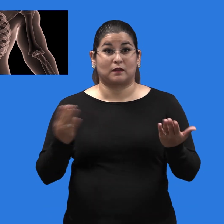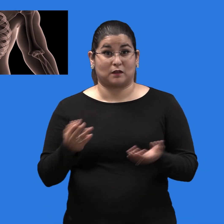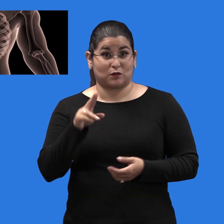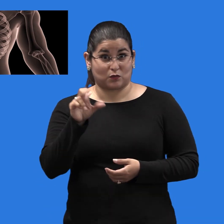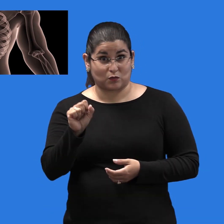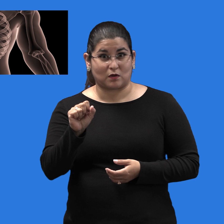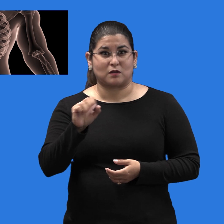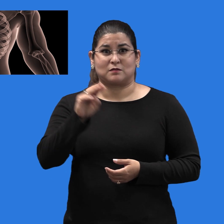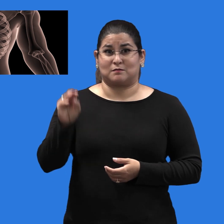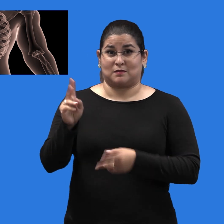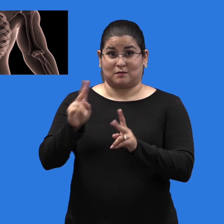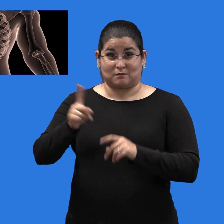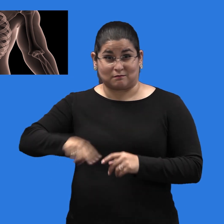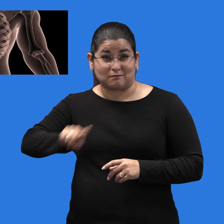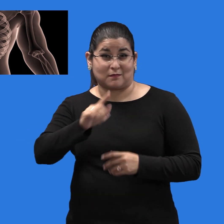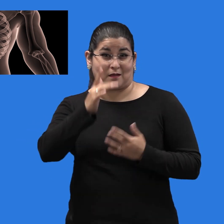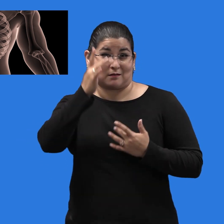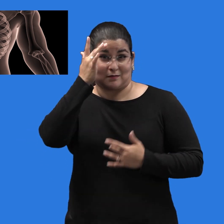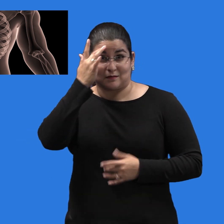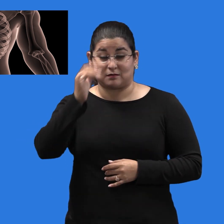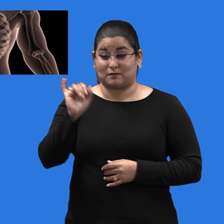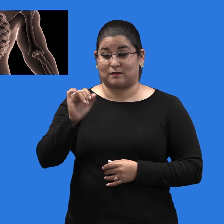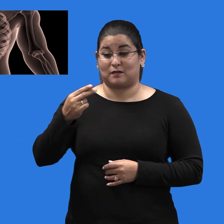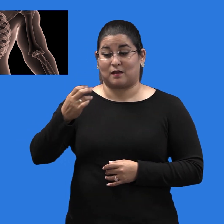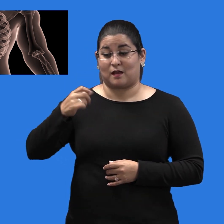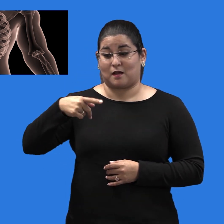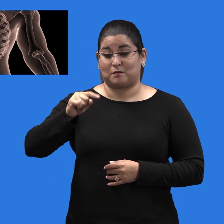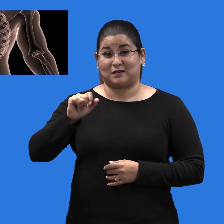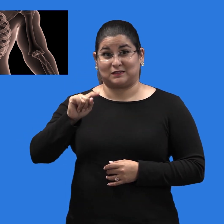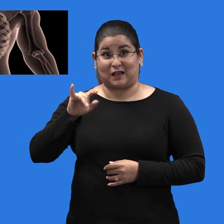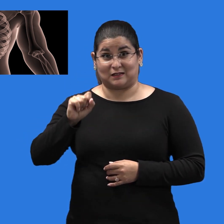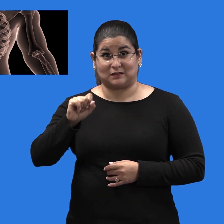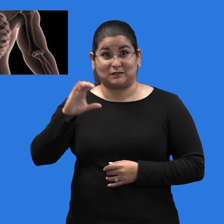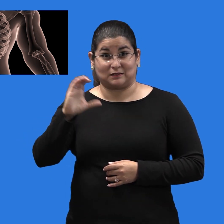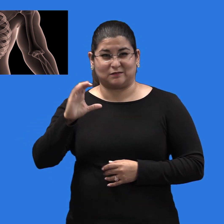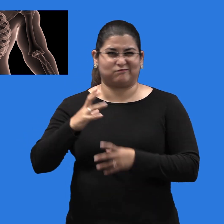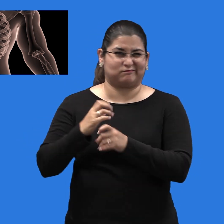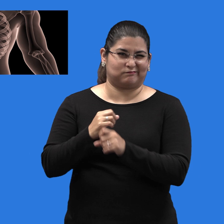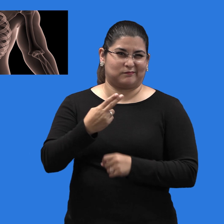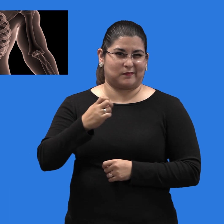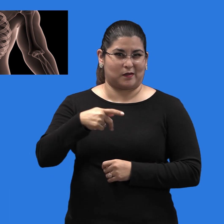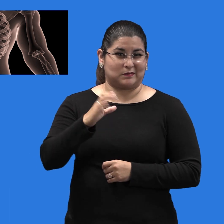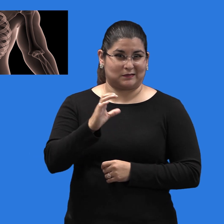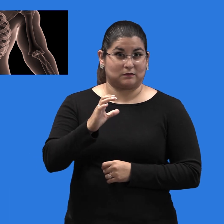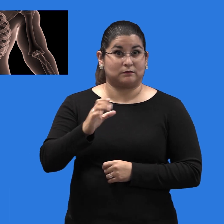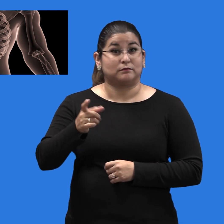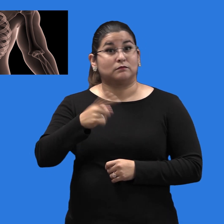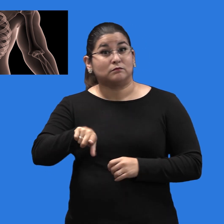Los casos nuevos de infección por hepatitis C siguen en aumento en los Estados Unidos, afectando a millones